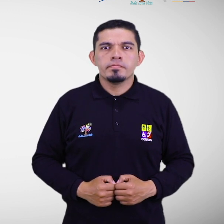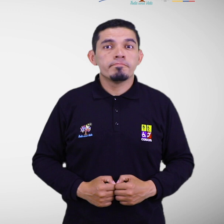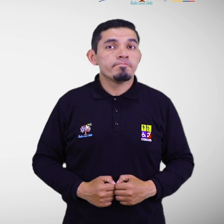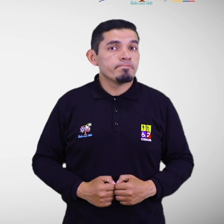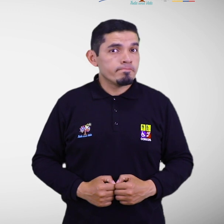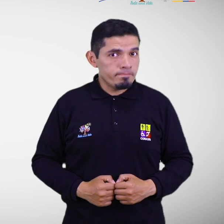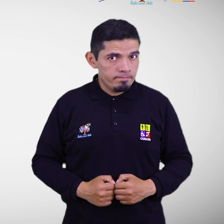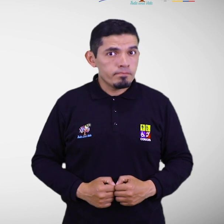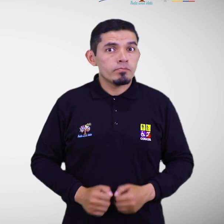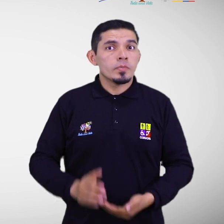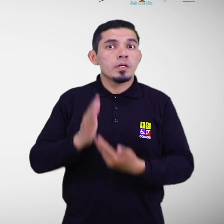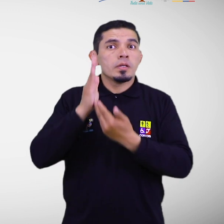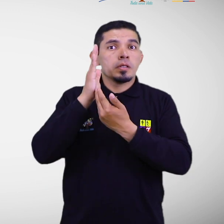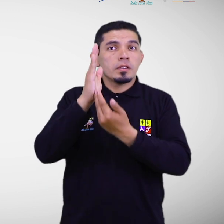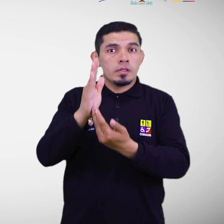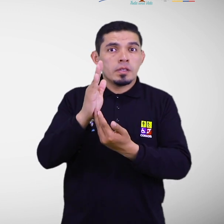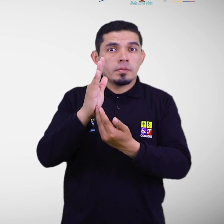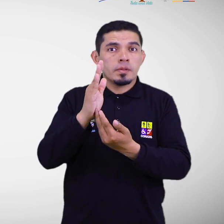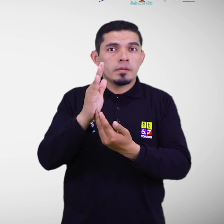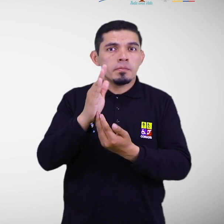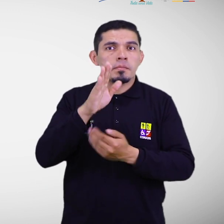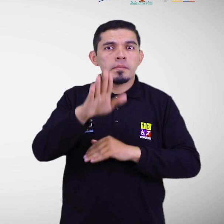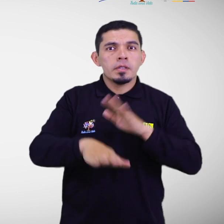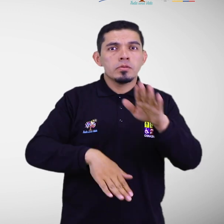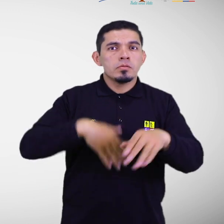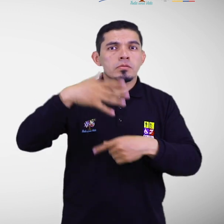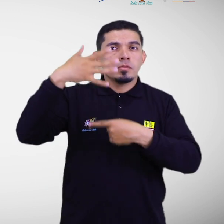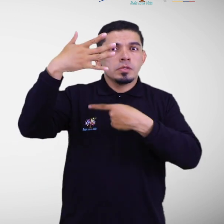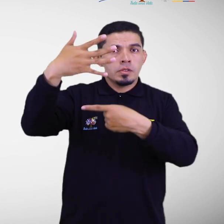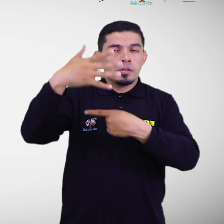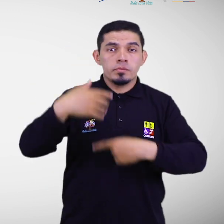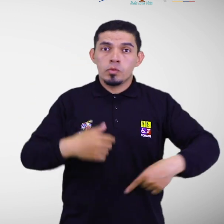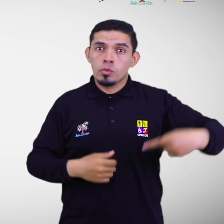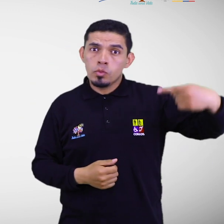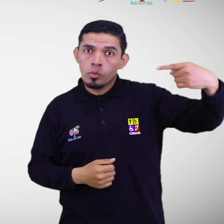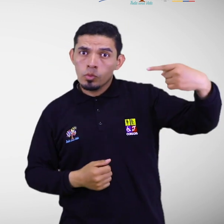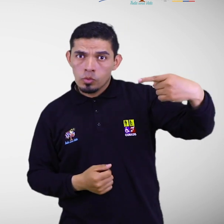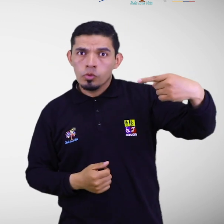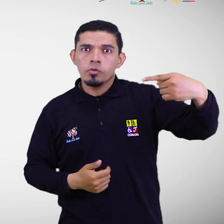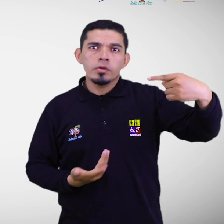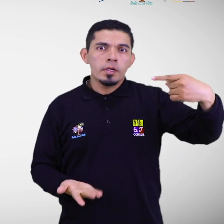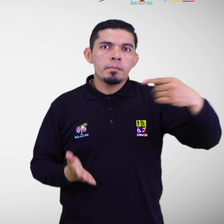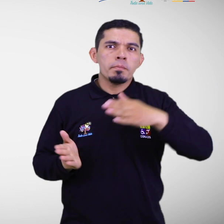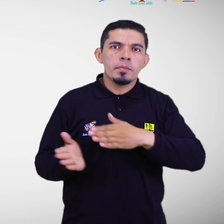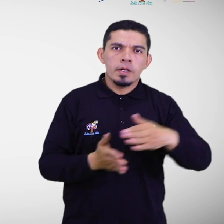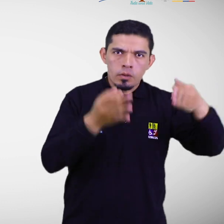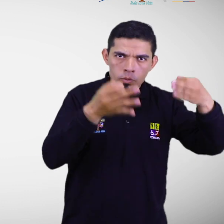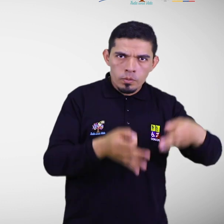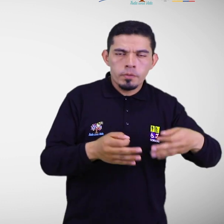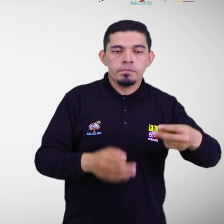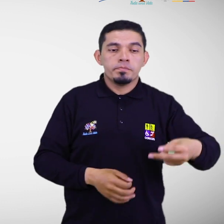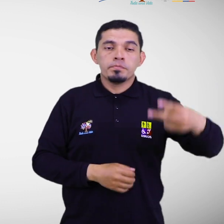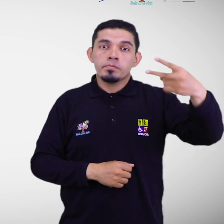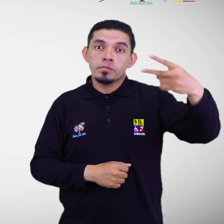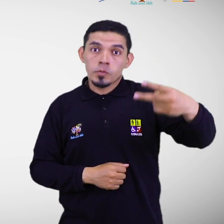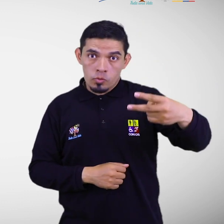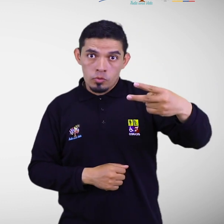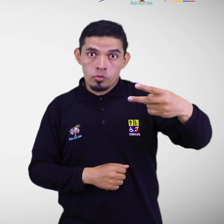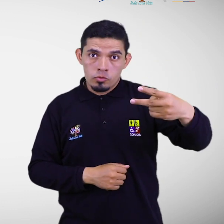Esquema de acciones del paso 6. 1. Activación de mecanismos planificados. 2.